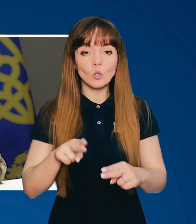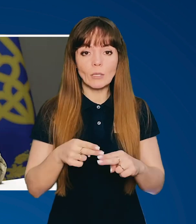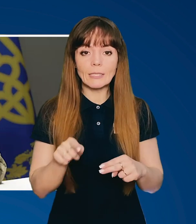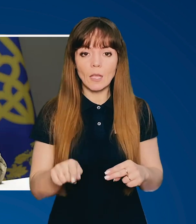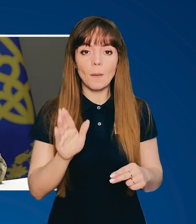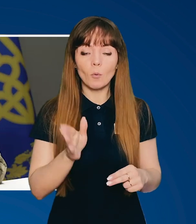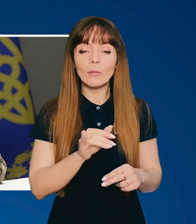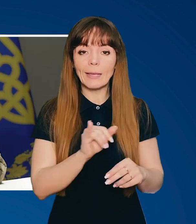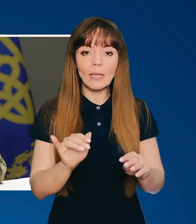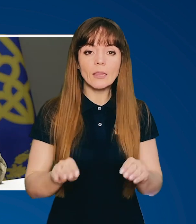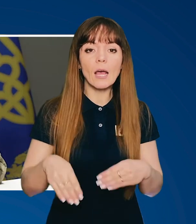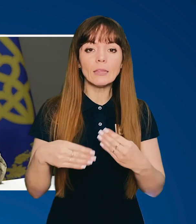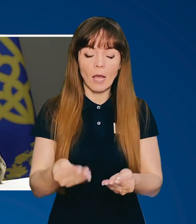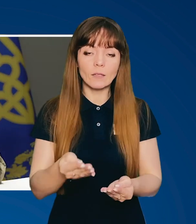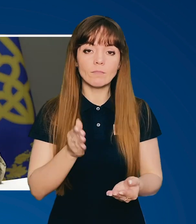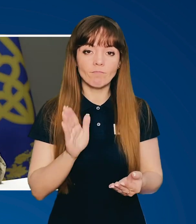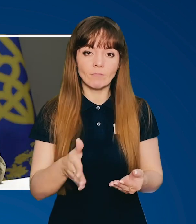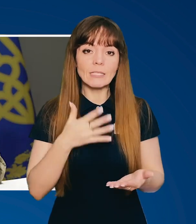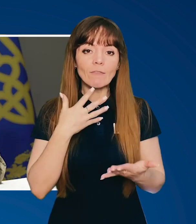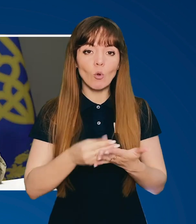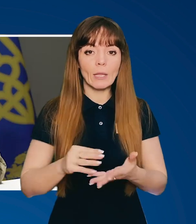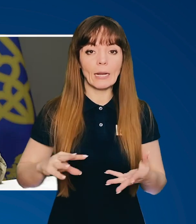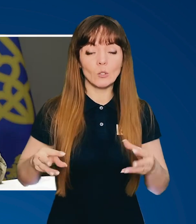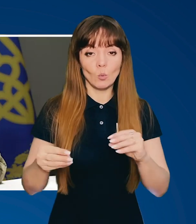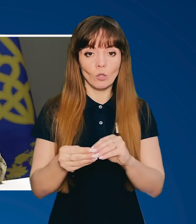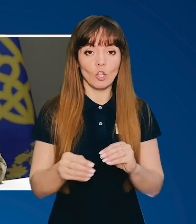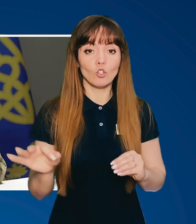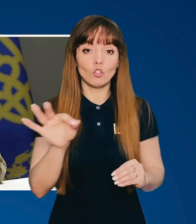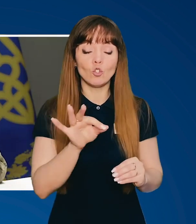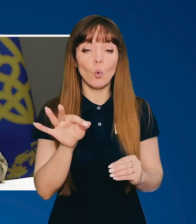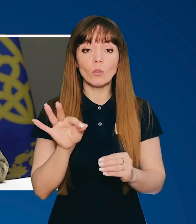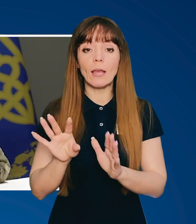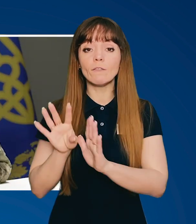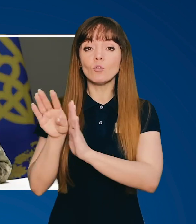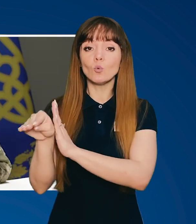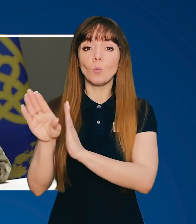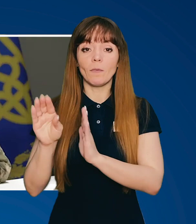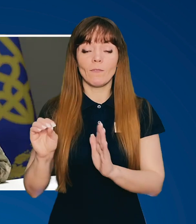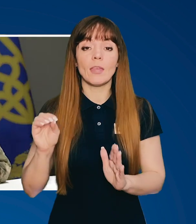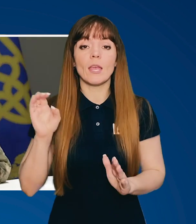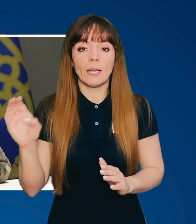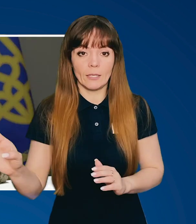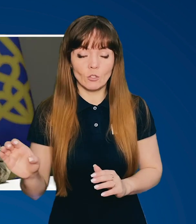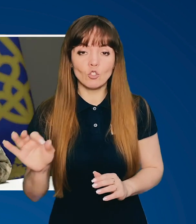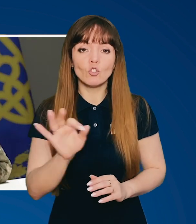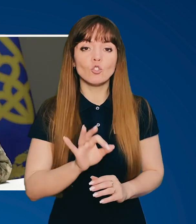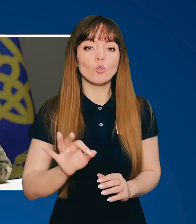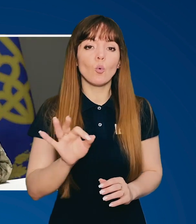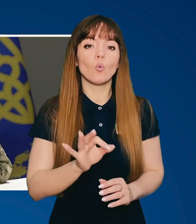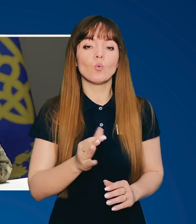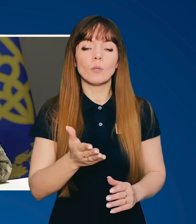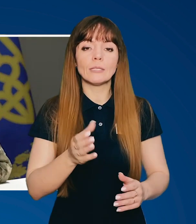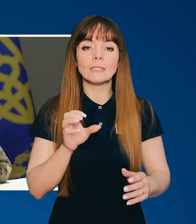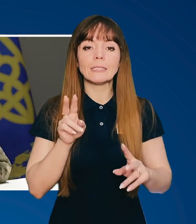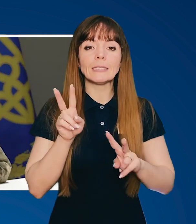це буде і надати свої результати. Щодо вступу в Європейський Союз, щодо